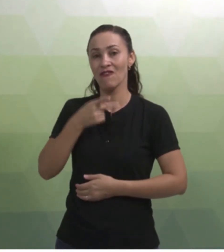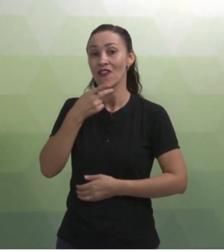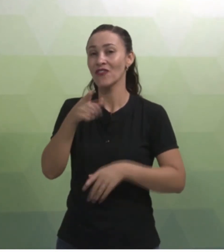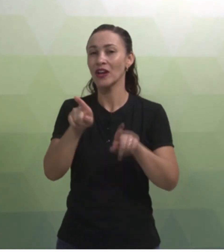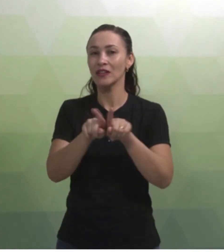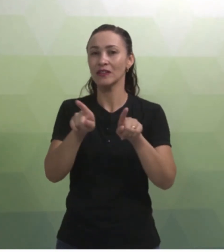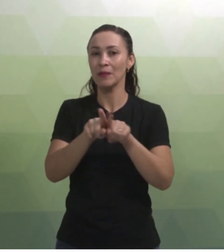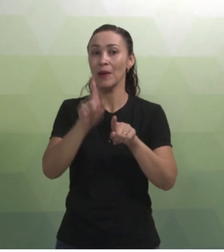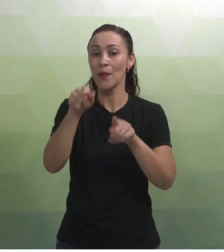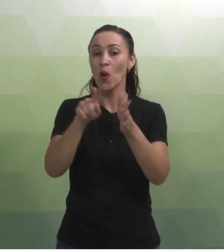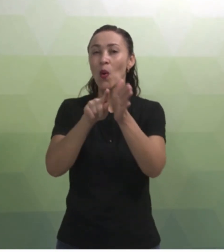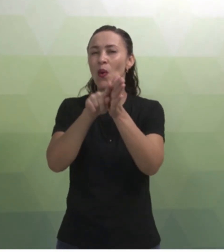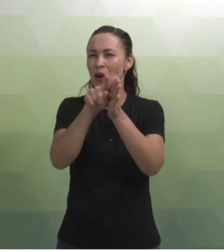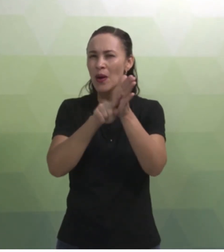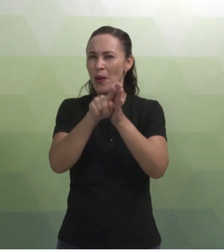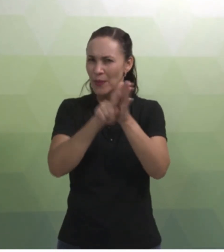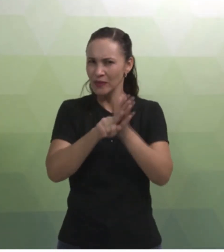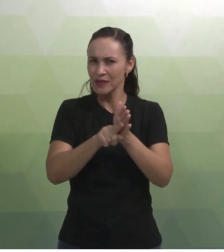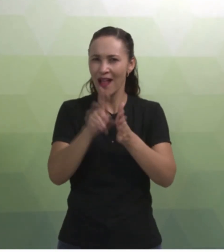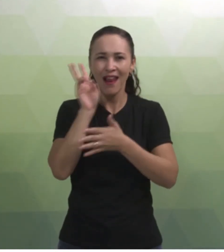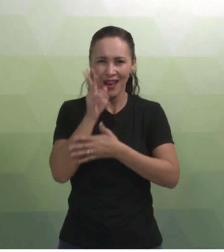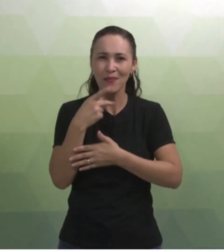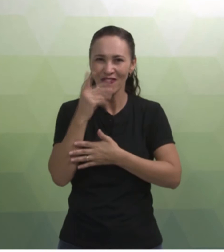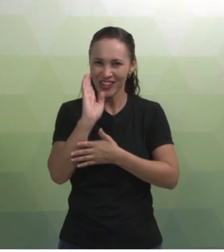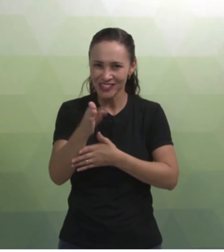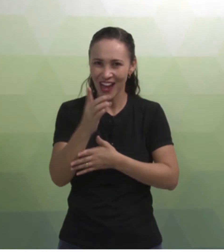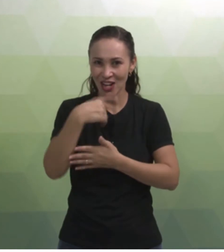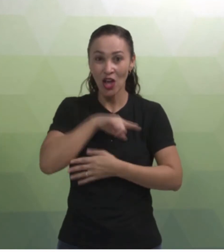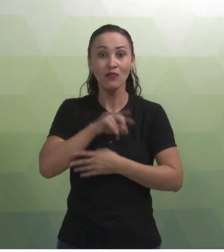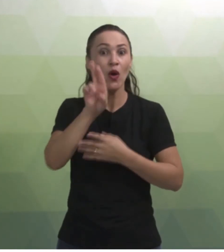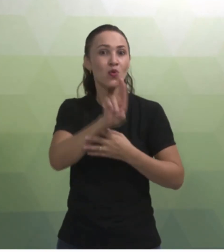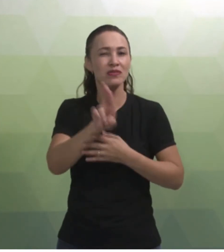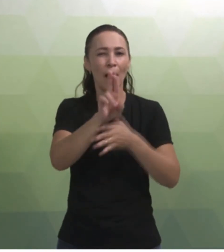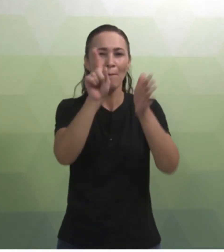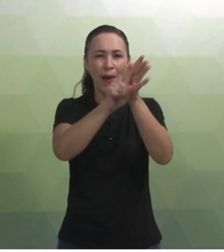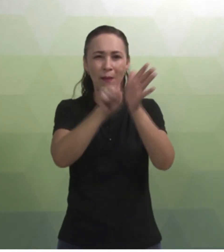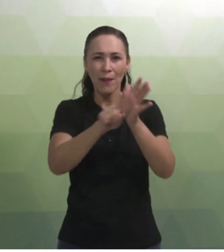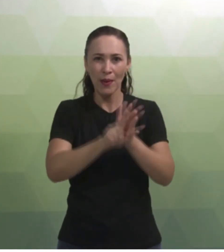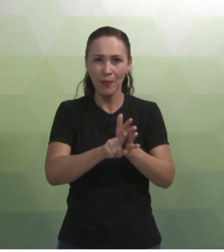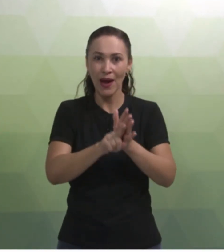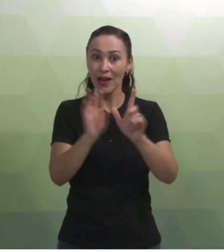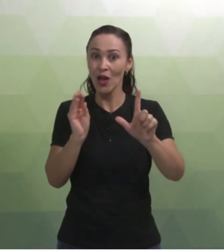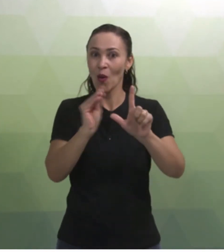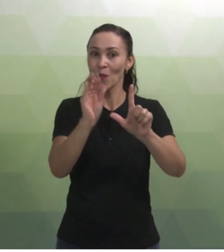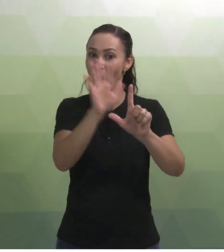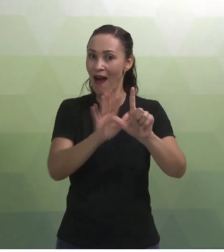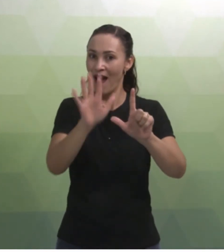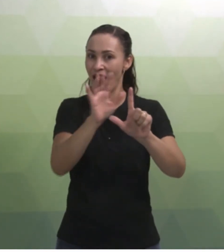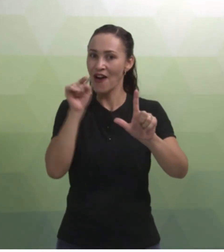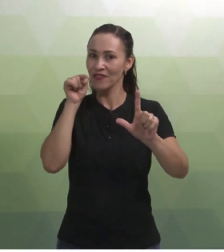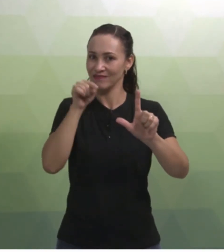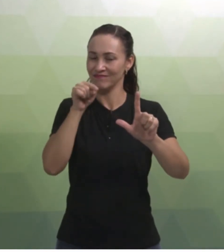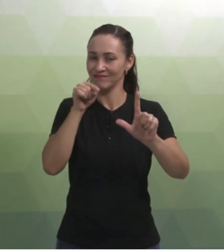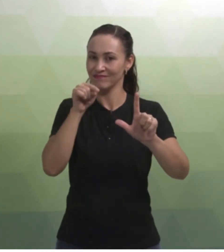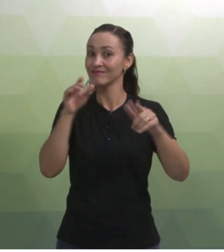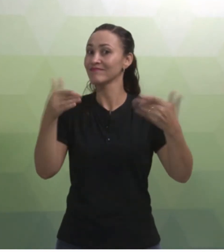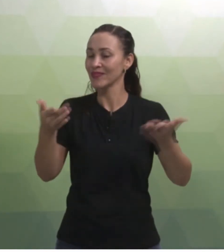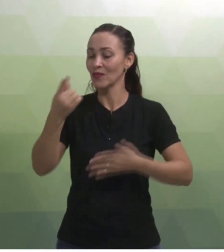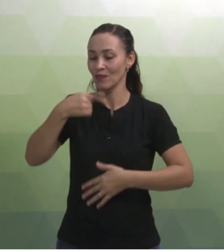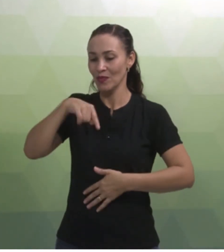a respeito do questionário. Lembra que falei dos questionários que nós vamos utilizar, que está disponível no AVA? Então, nós vamos utilizar